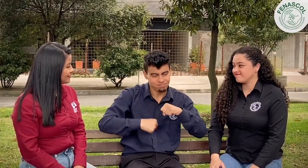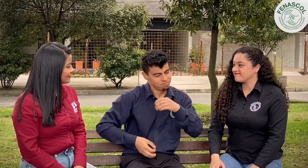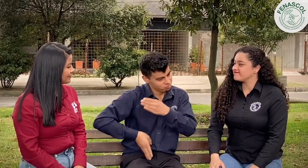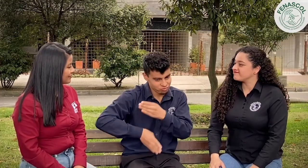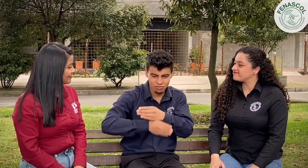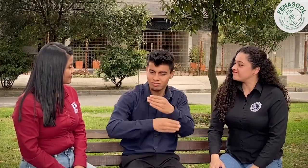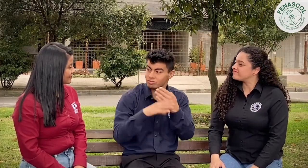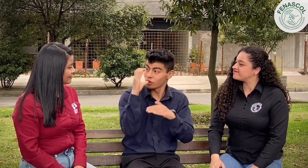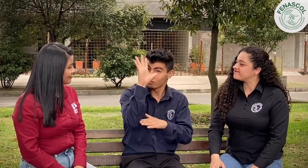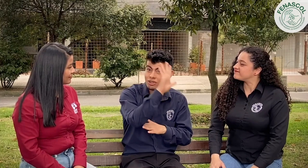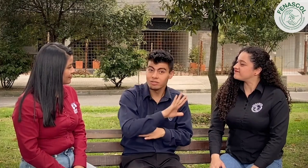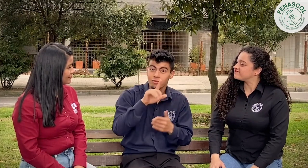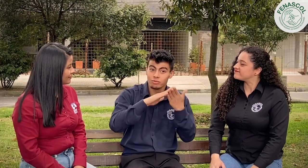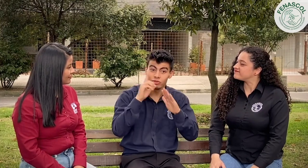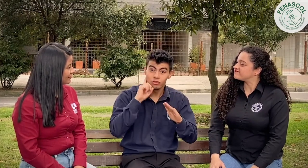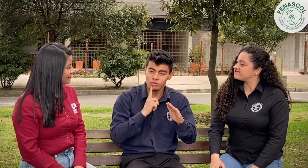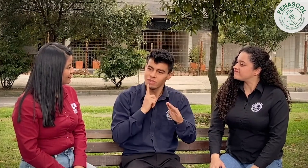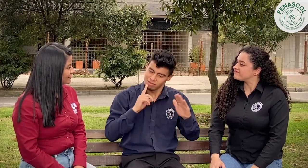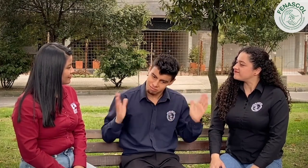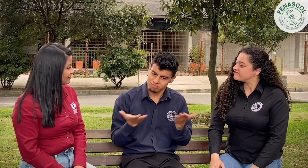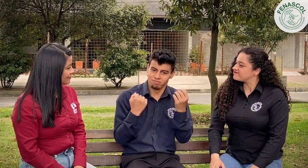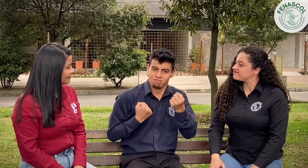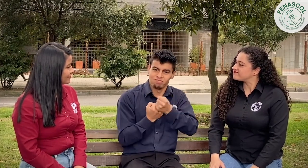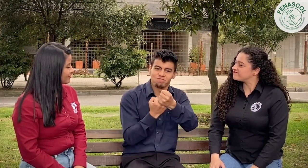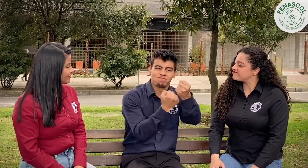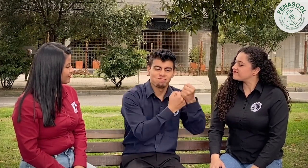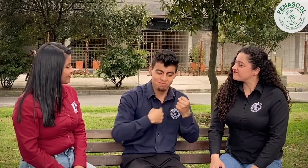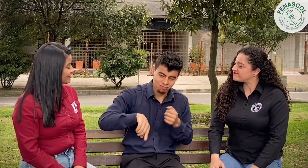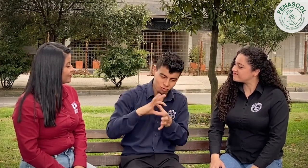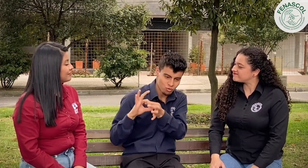mancomunadamente, apoyando a toda la comunidad sorda colombiana.